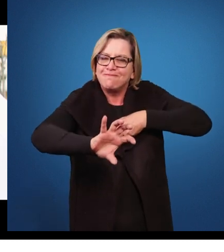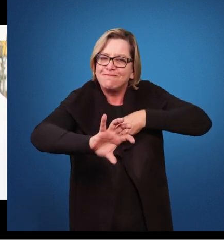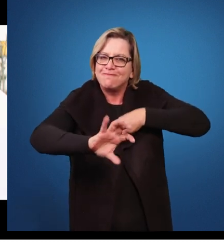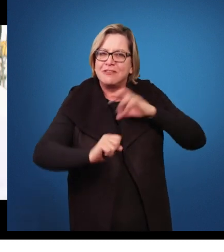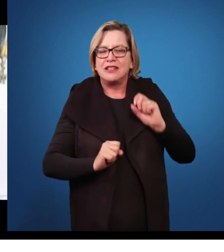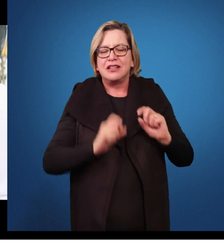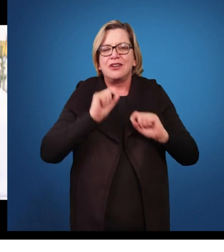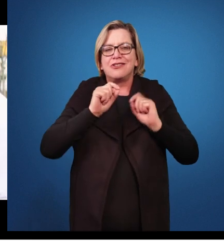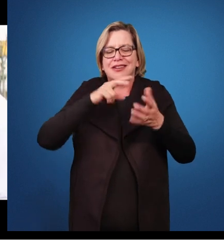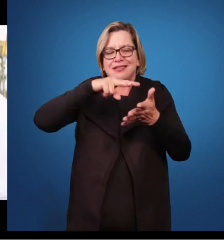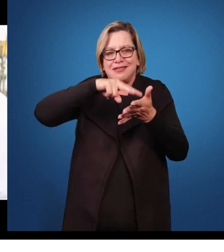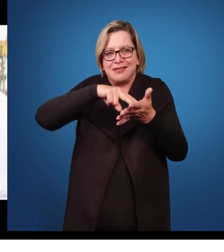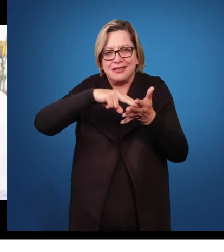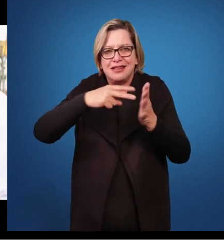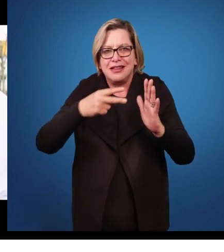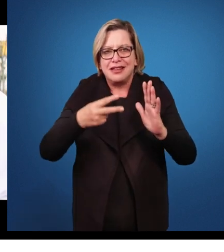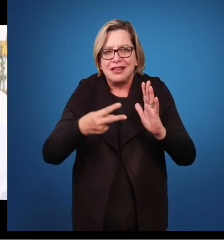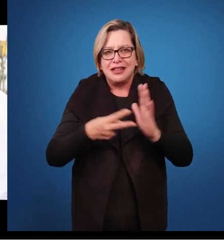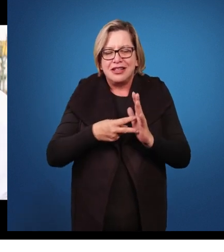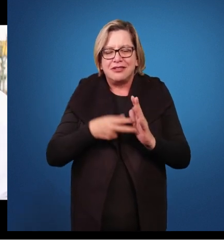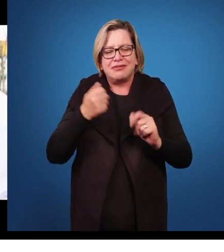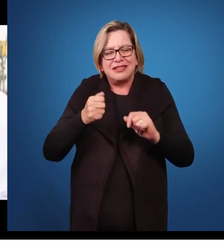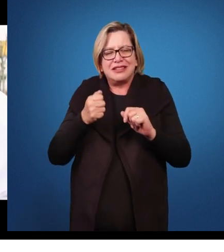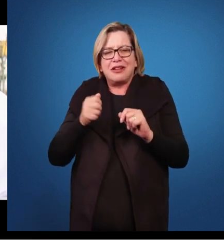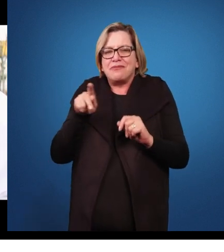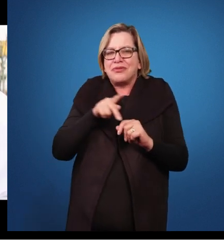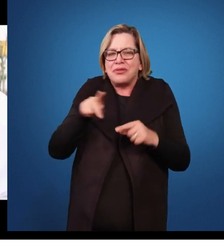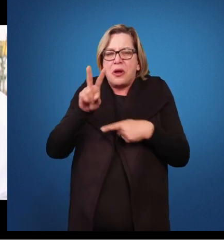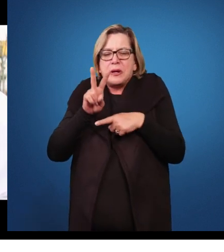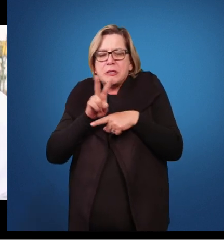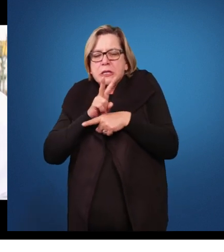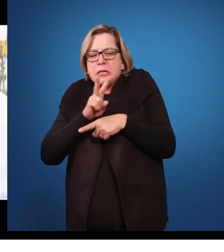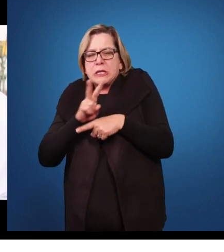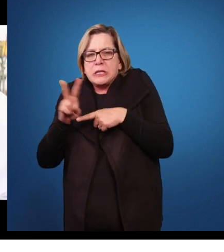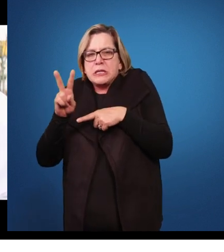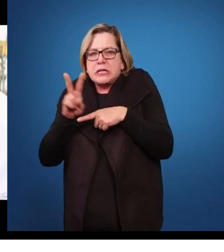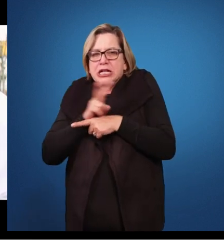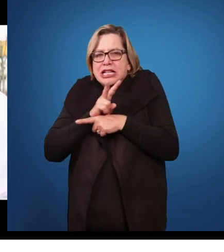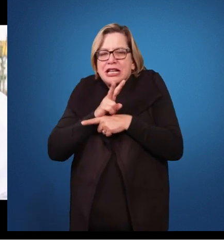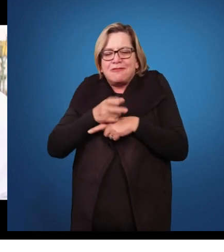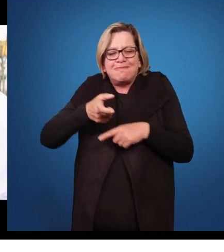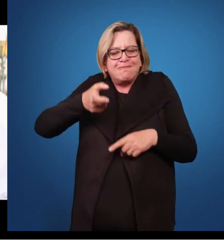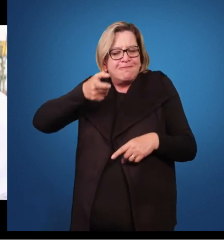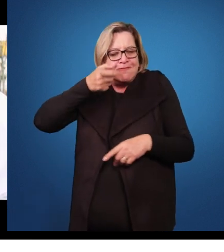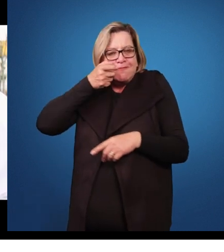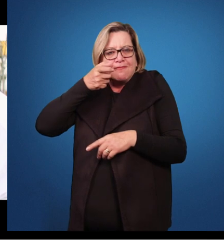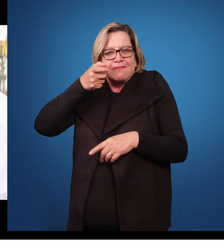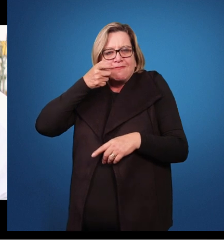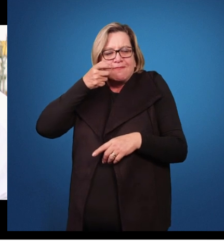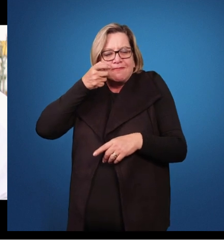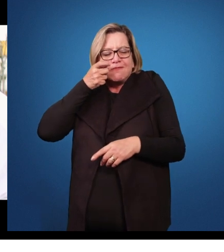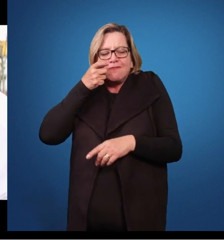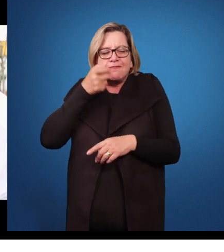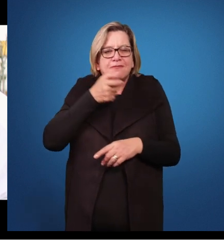isso, né? Tivesse um cuidado de observar entre os seus alunos, esses